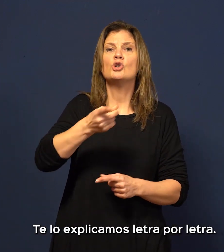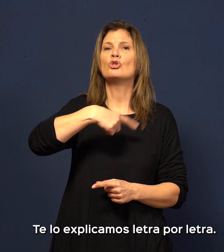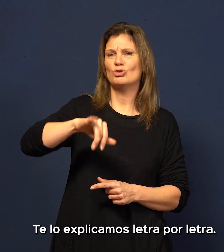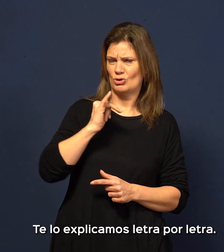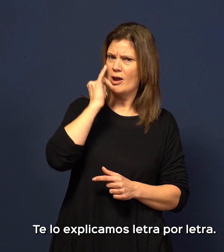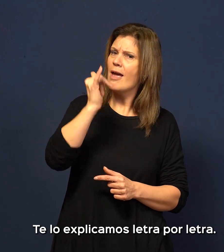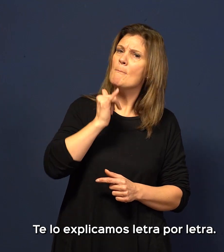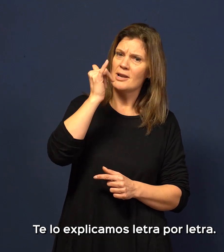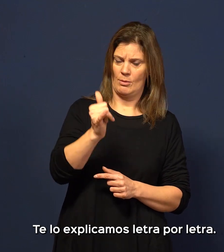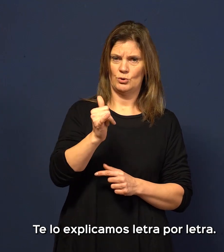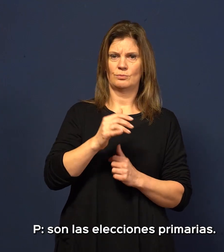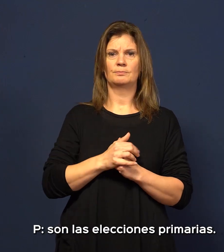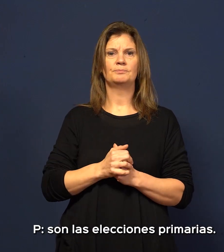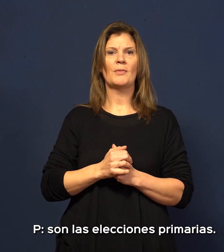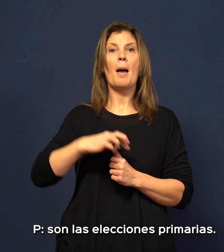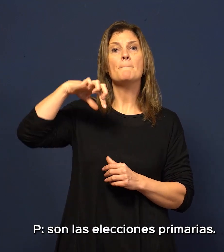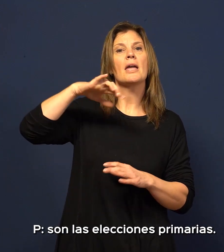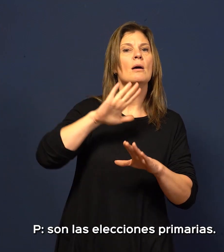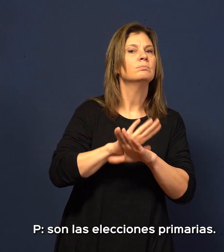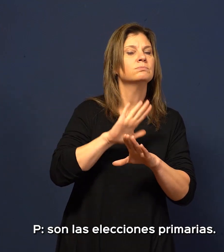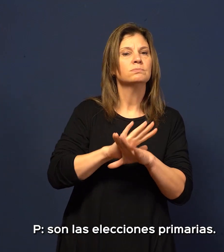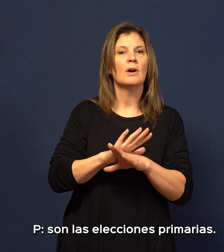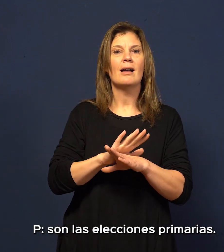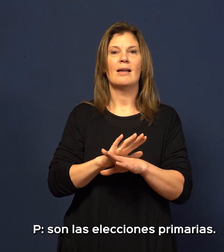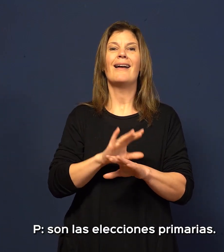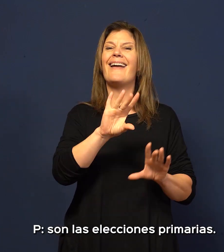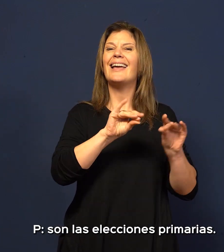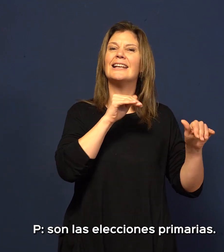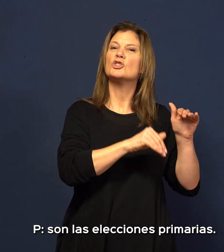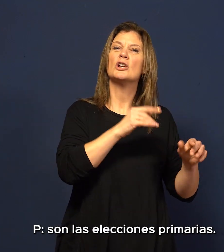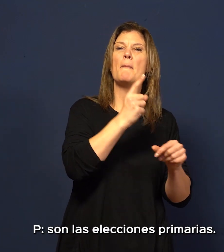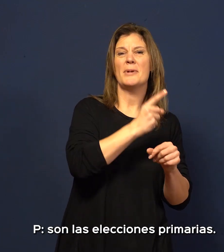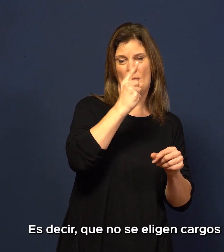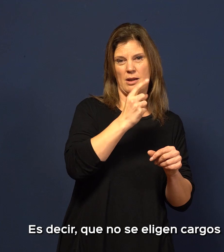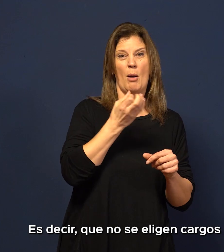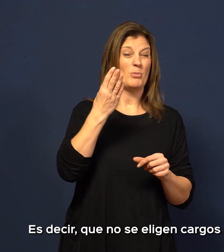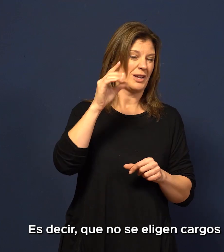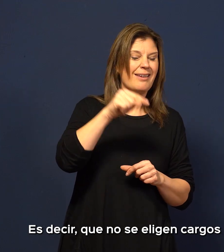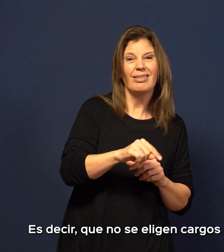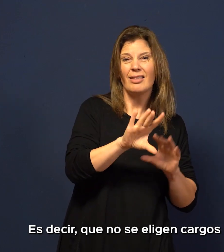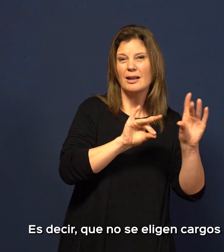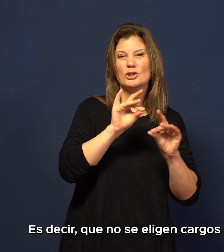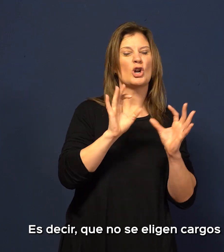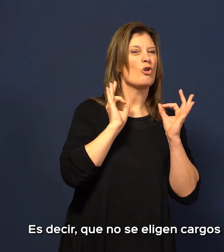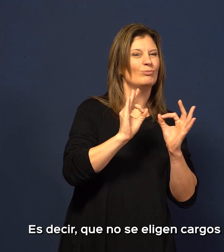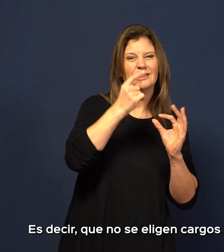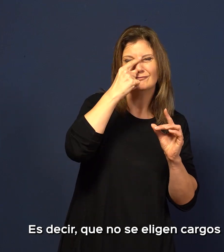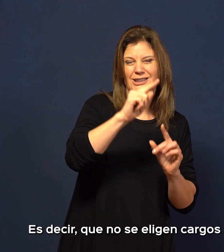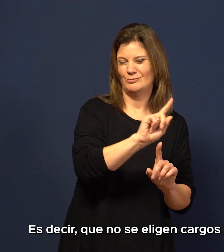letra por letra. P. Son las elecciones primarias, es decir, que no se eligen cargos,